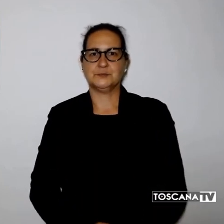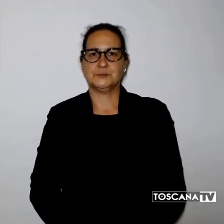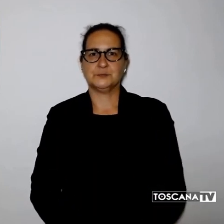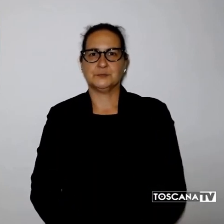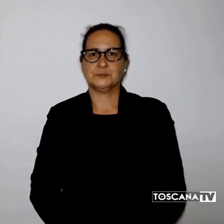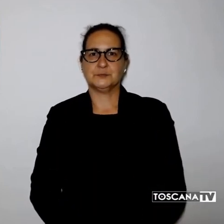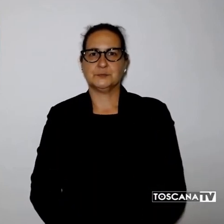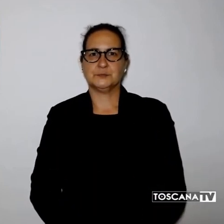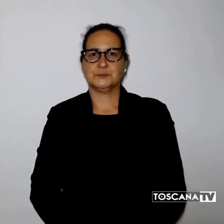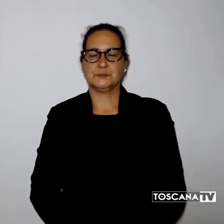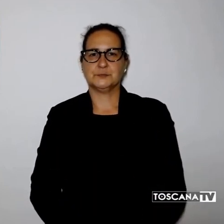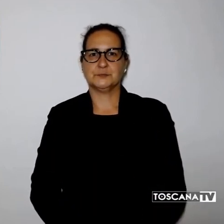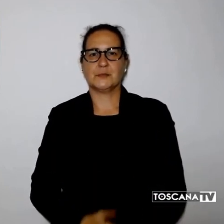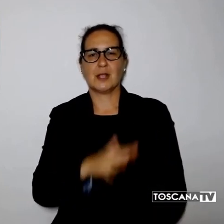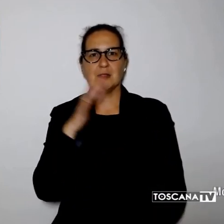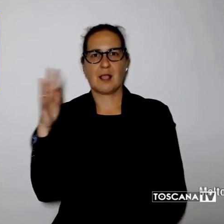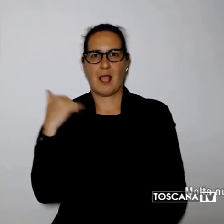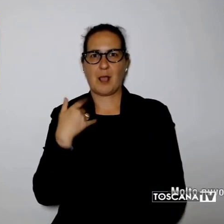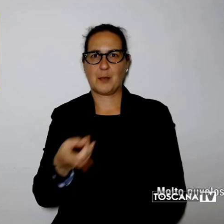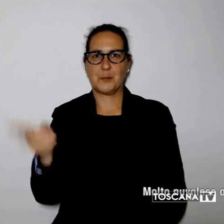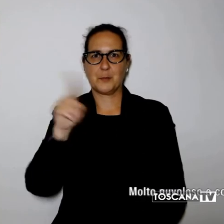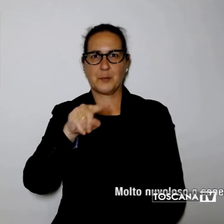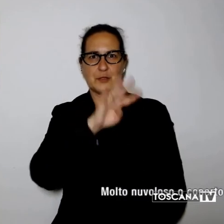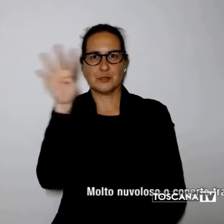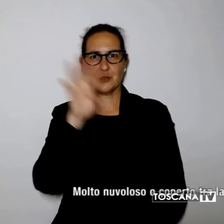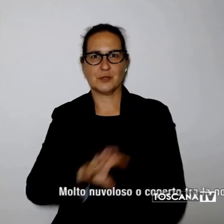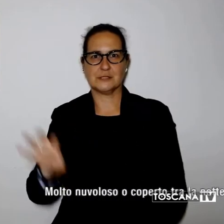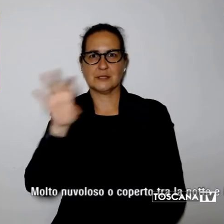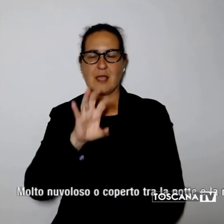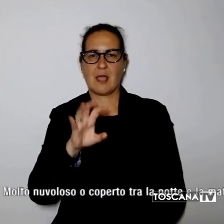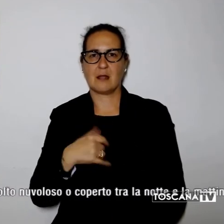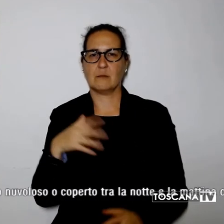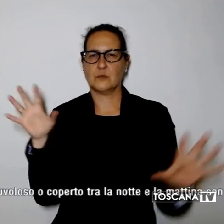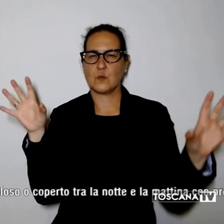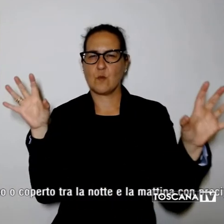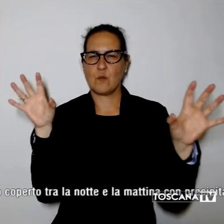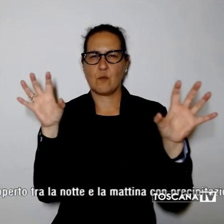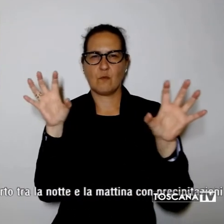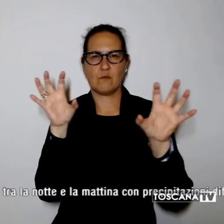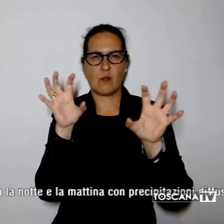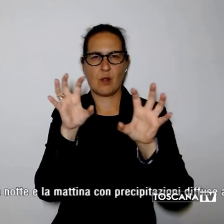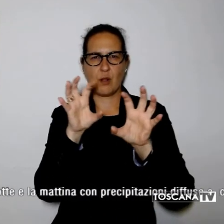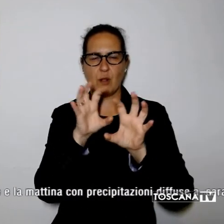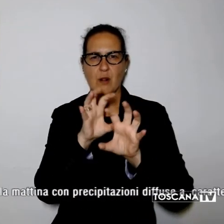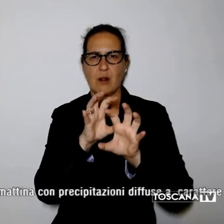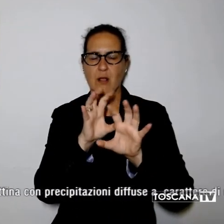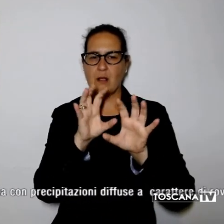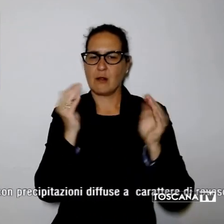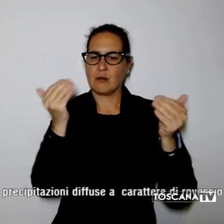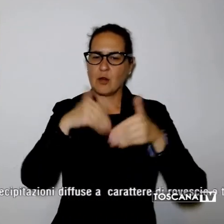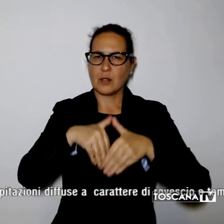E adesso le previsioni del tempo per domani in Toscana molto nuvoloso o coperto tra la notte e la mattina